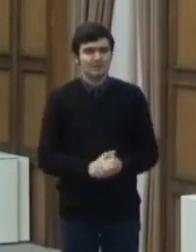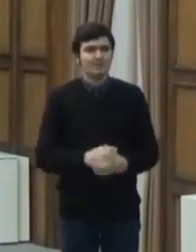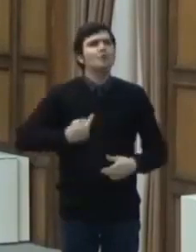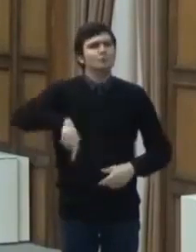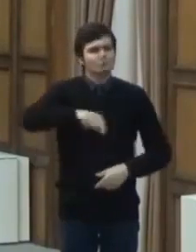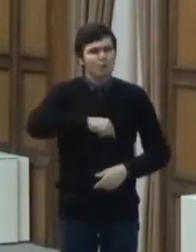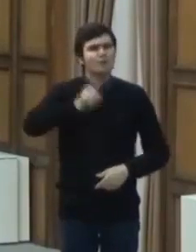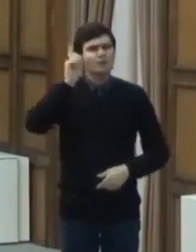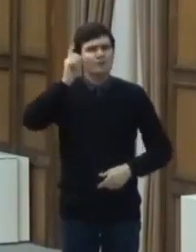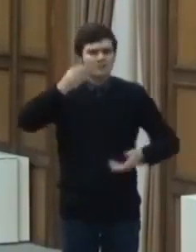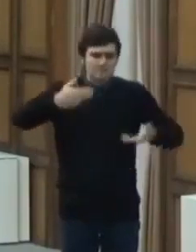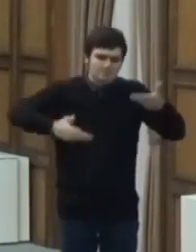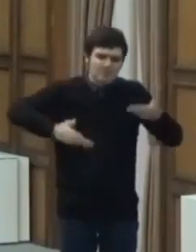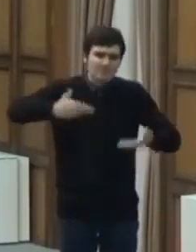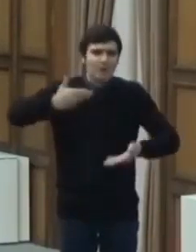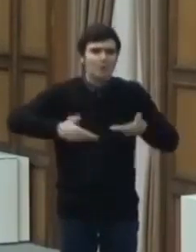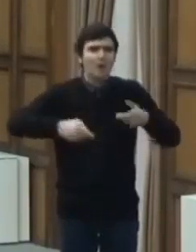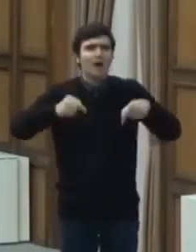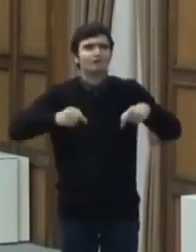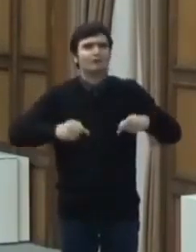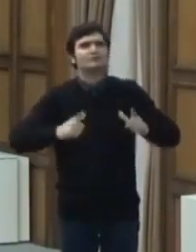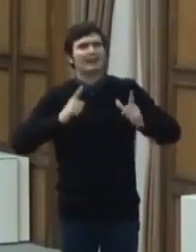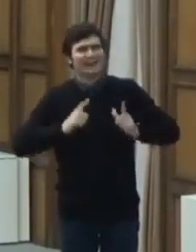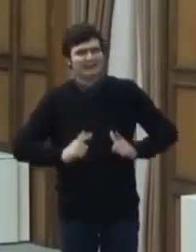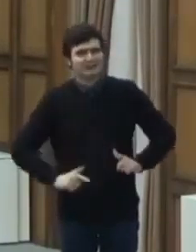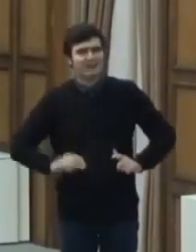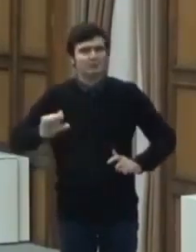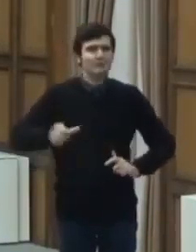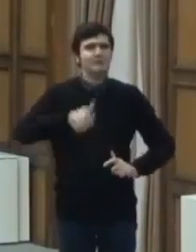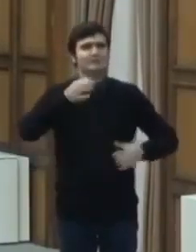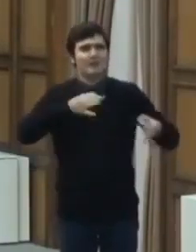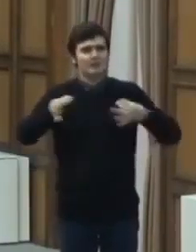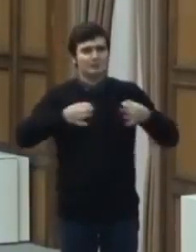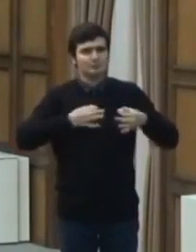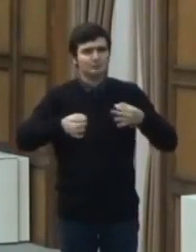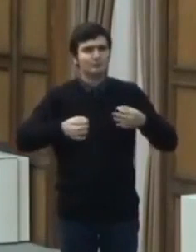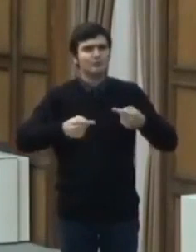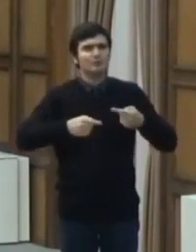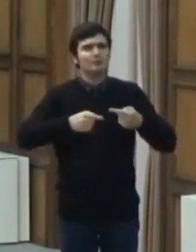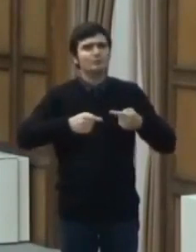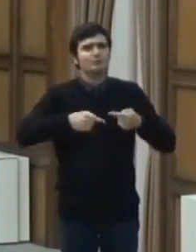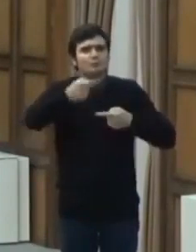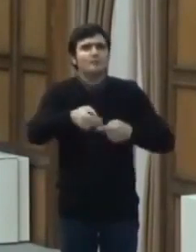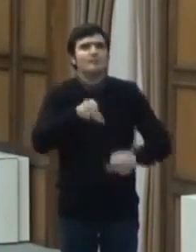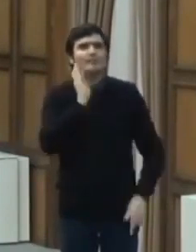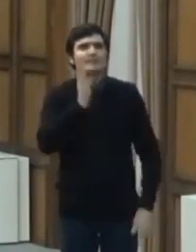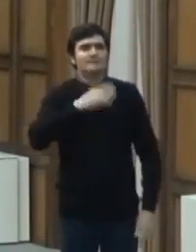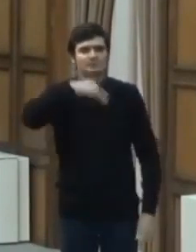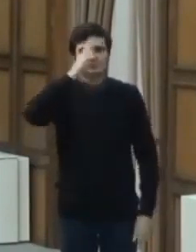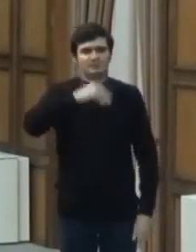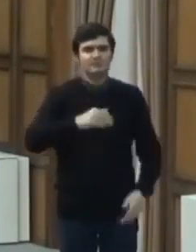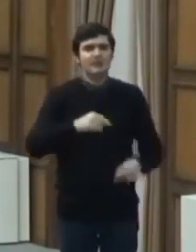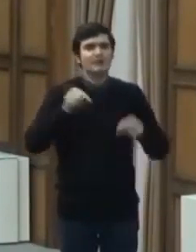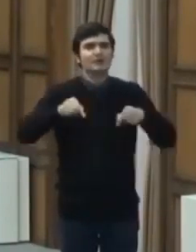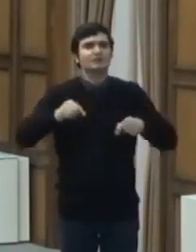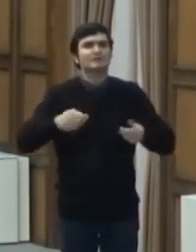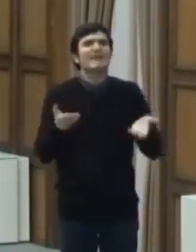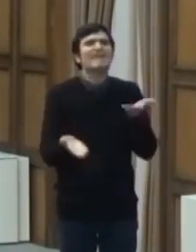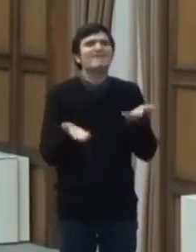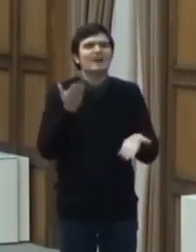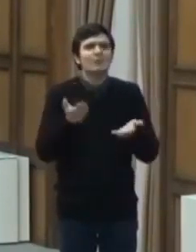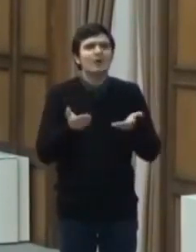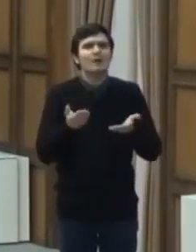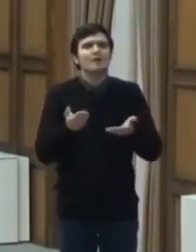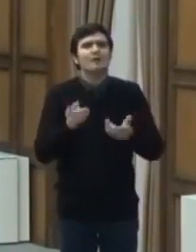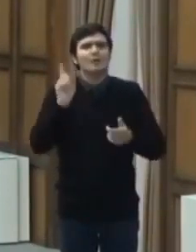Vom evalua această relaxare și primele măsuri la 14 zile. Evaluarea ne va da și